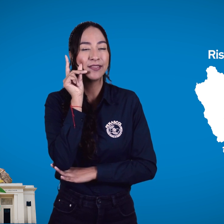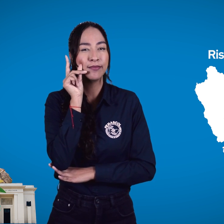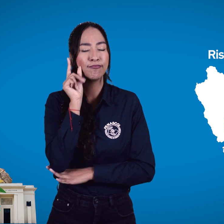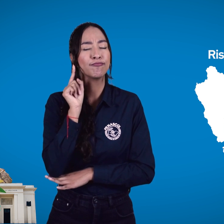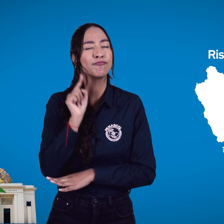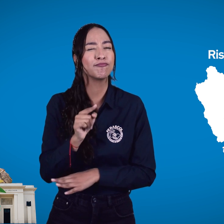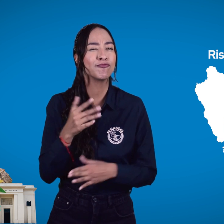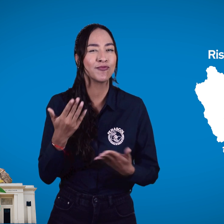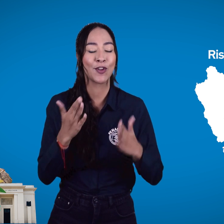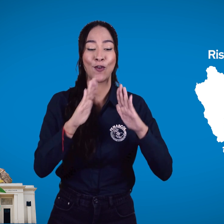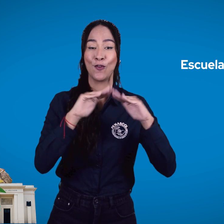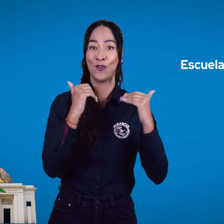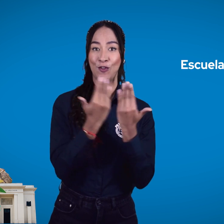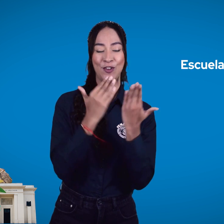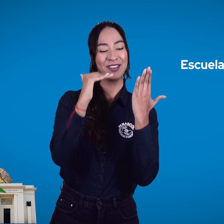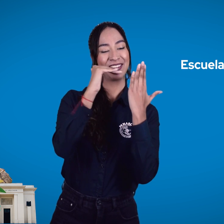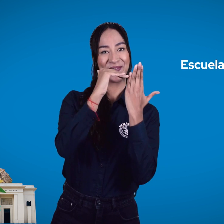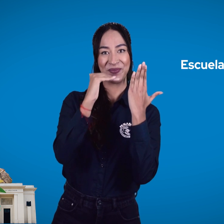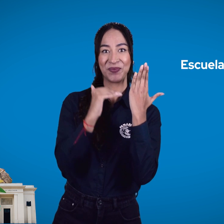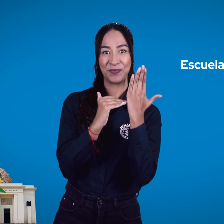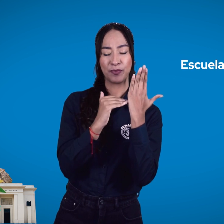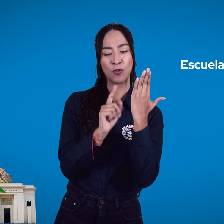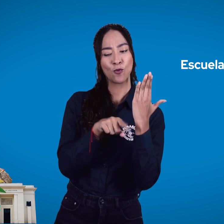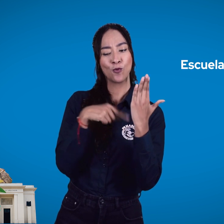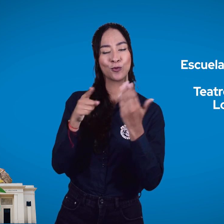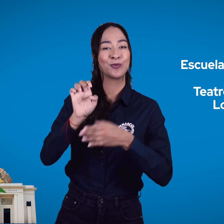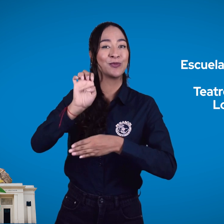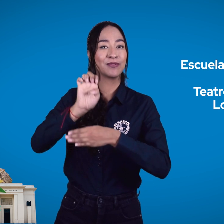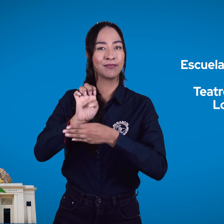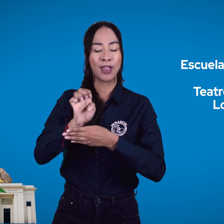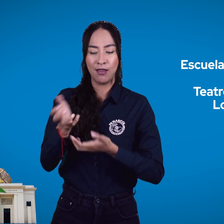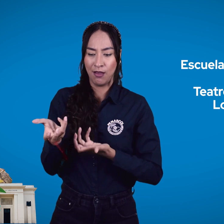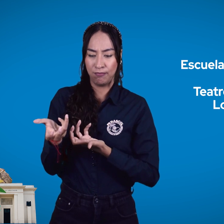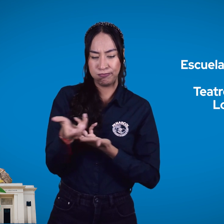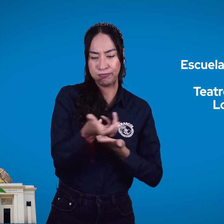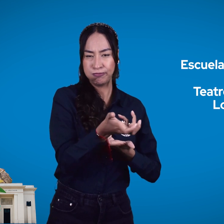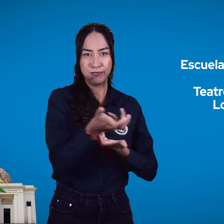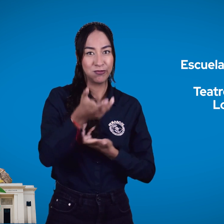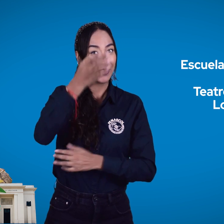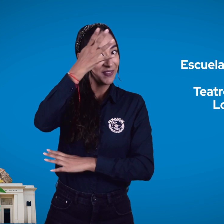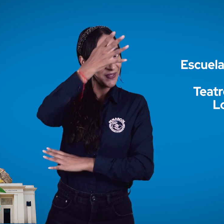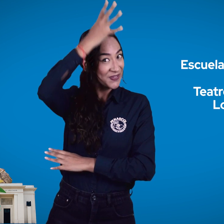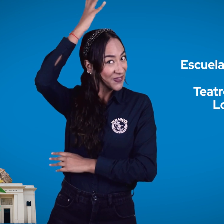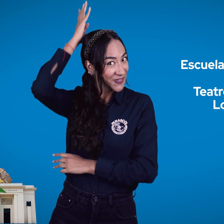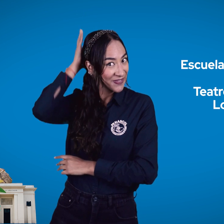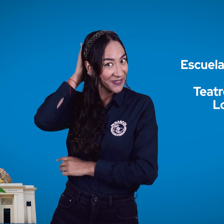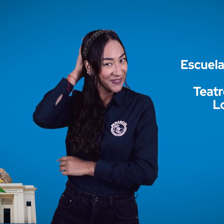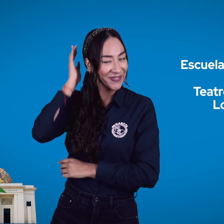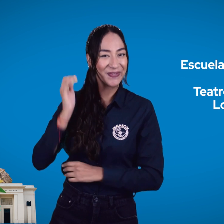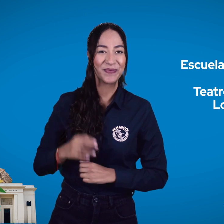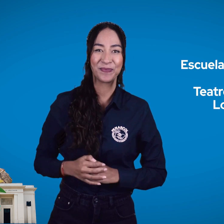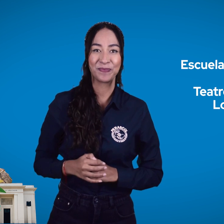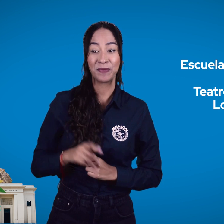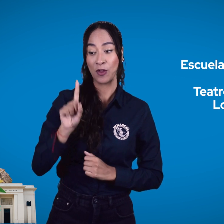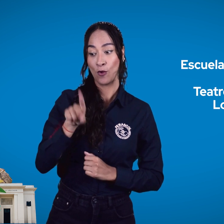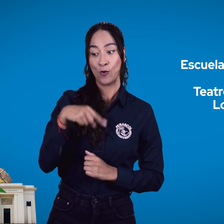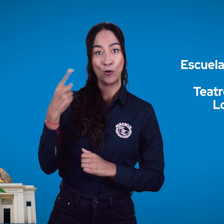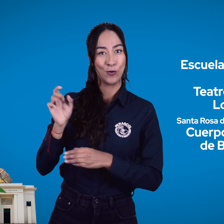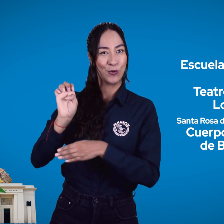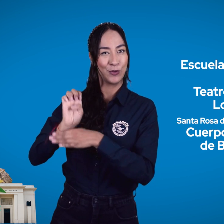Escuela de la Palabra y el Teatro Santiago Londoño. En Santa Rosa de Cabal estuvimos en el Cuerpo Voluntario de